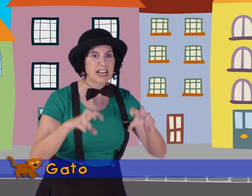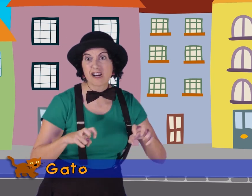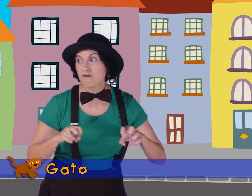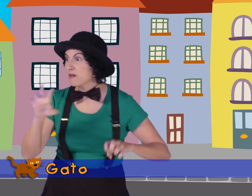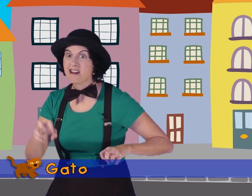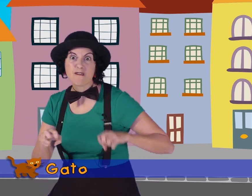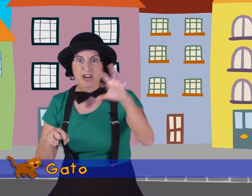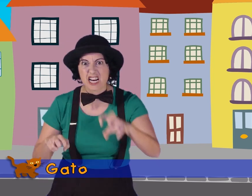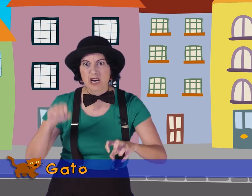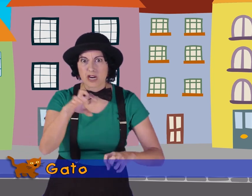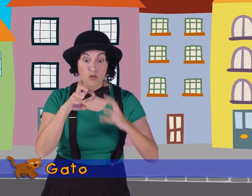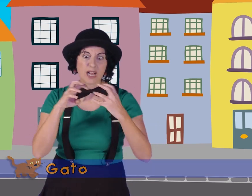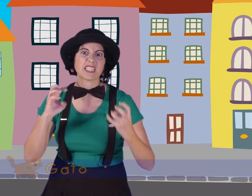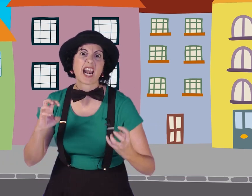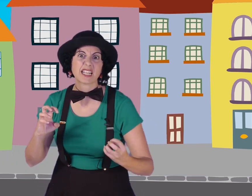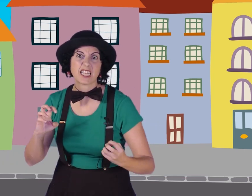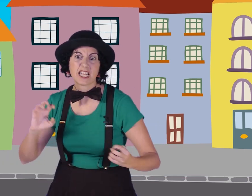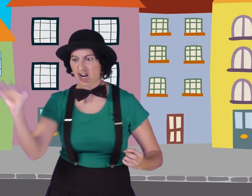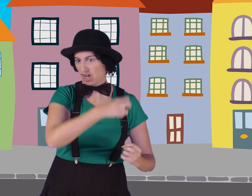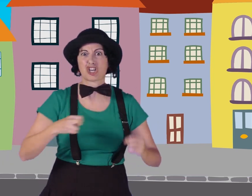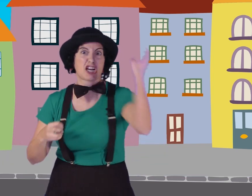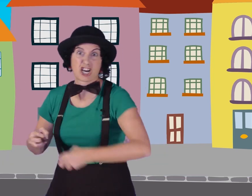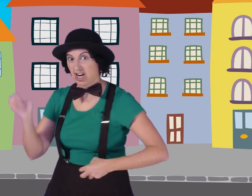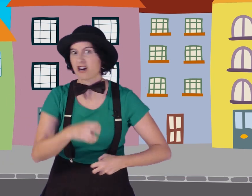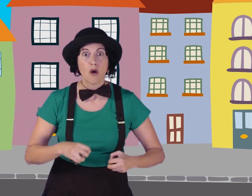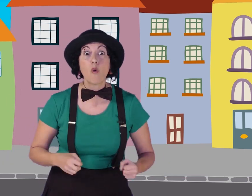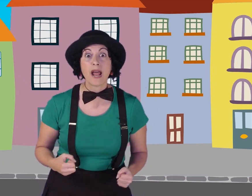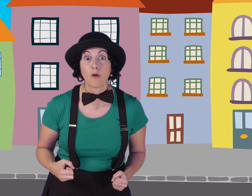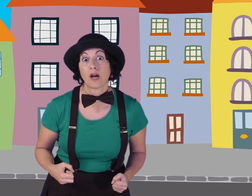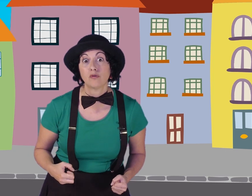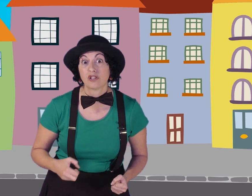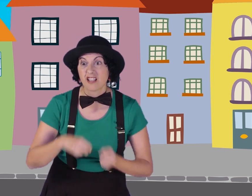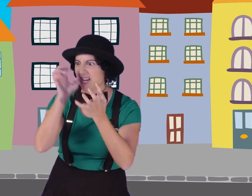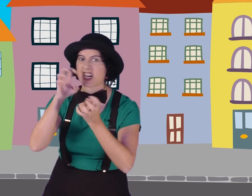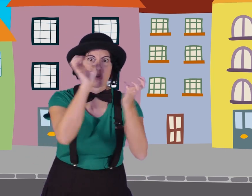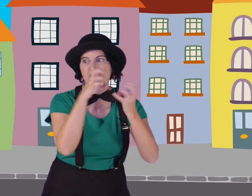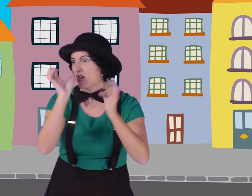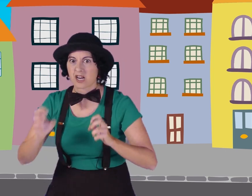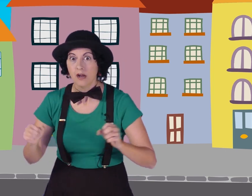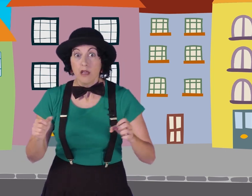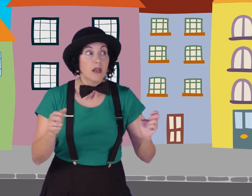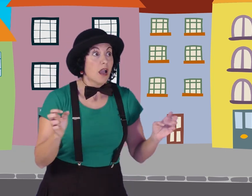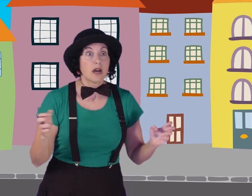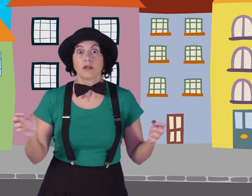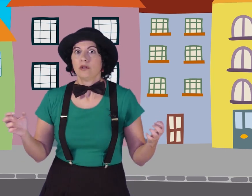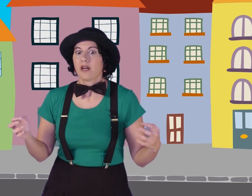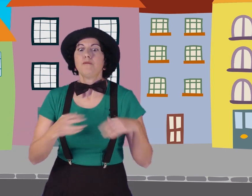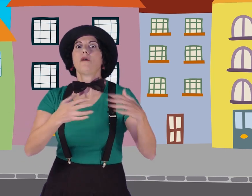¡Miau, miau! Unas garras que tenía. Una boca con unos dientes. El ratón de campo.